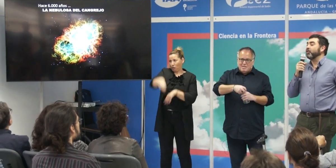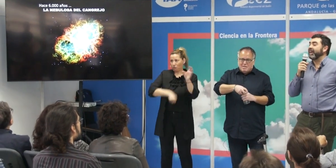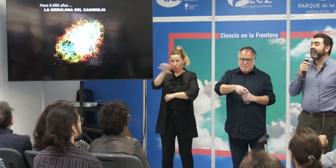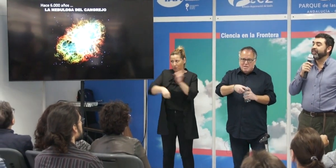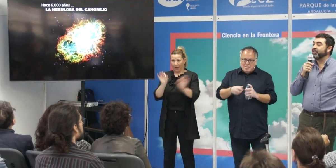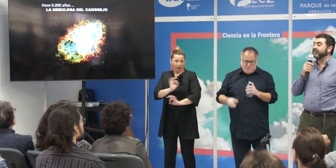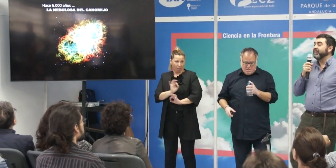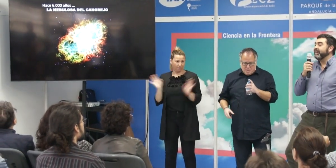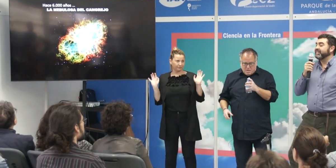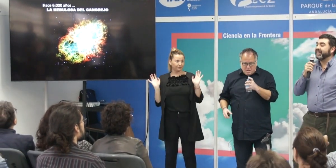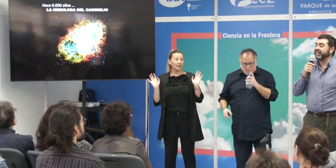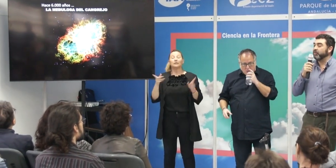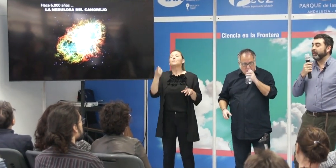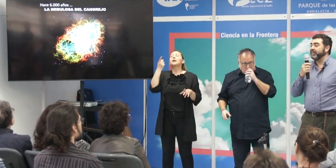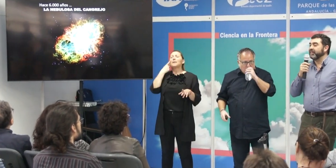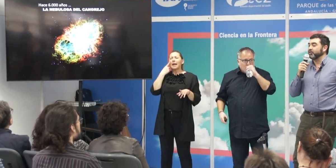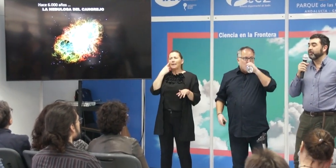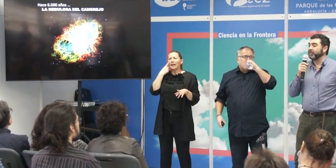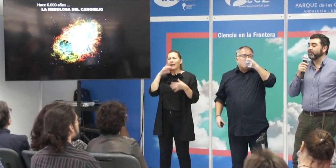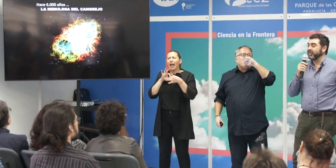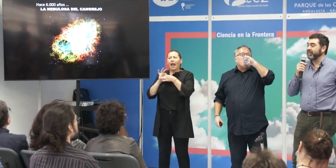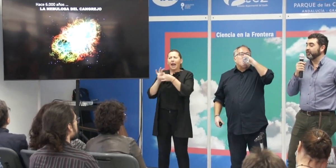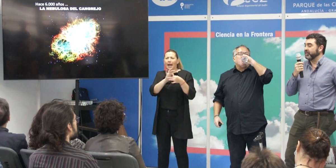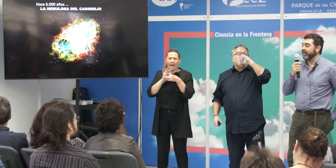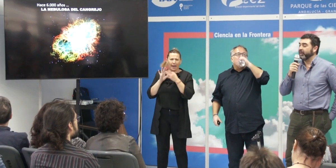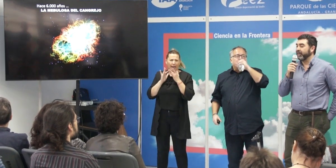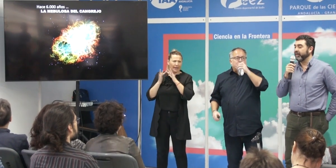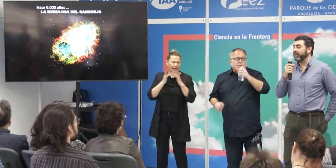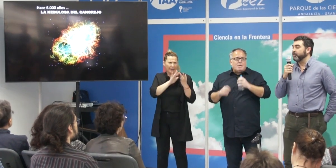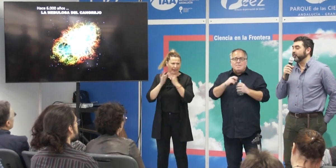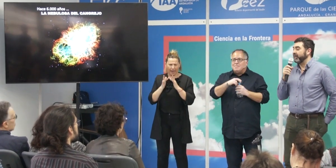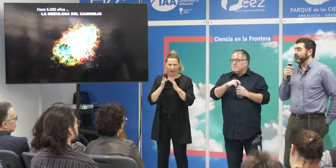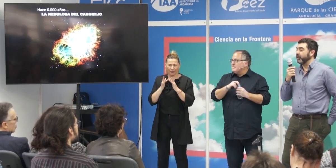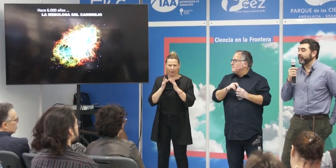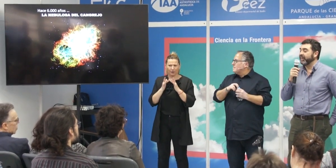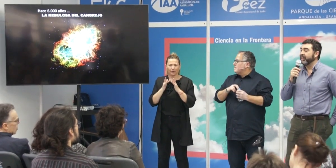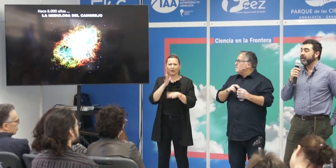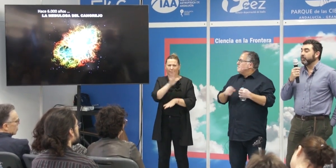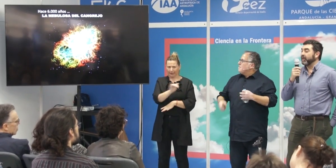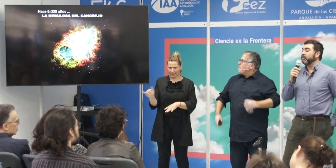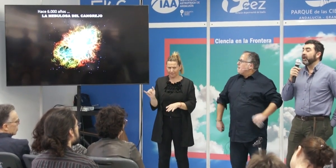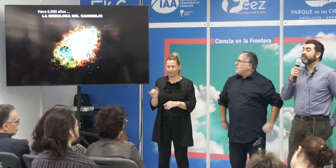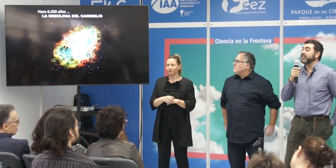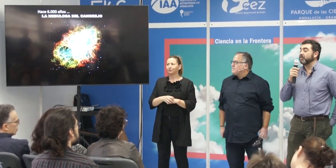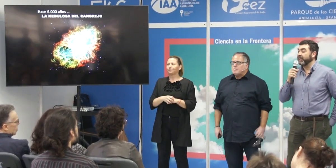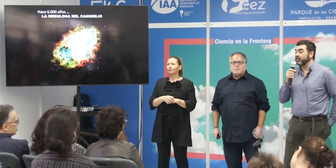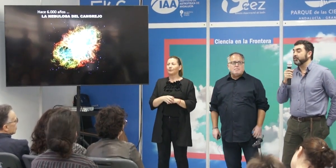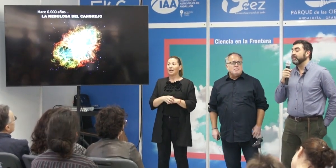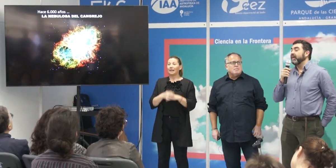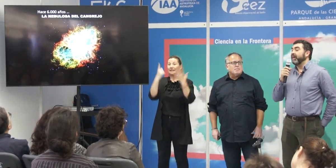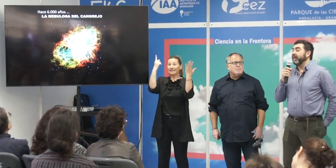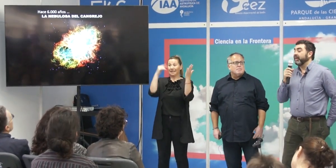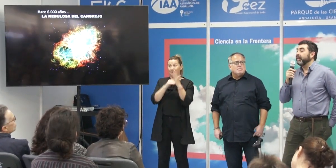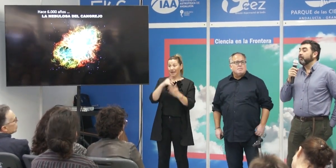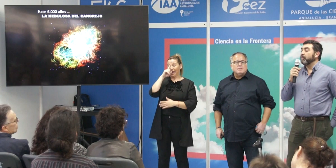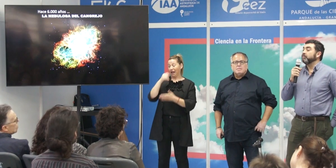que veáis un poco la relación extraña que pueda haber entre esos objetos y los eventos de la historia de la humanidad. Por ejemplo, hace 6.000 años,